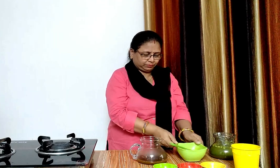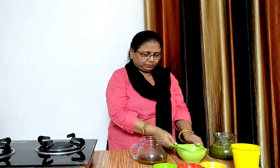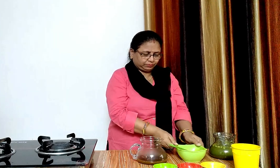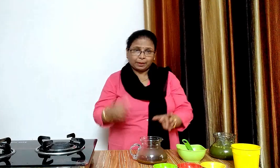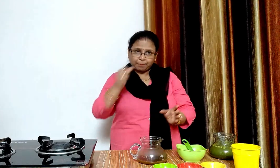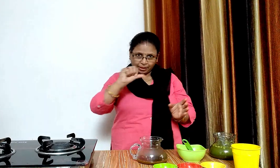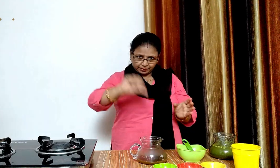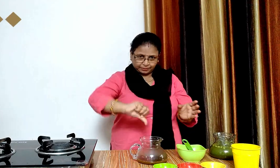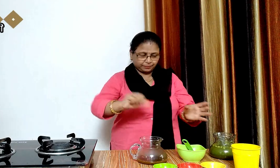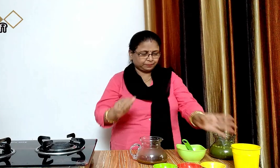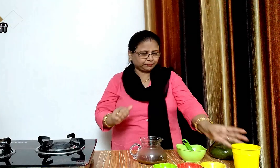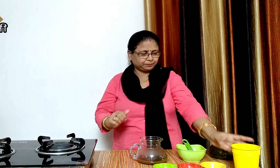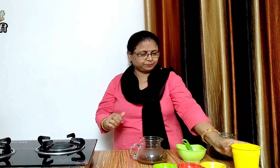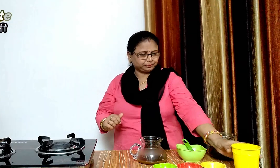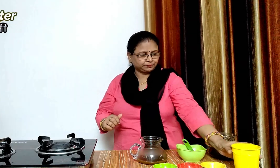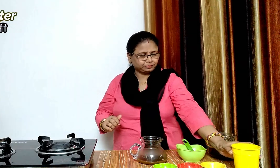अब इसमें दो ग्लास पानी